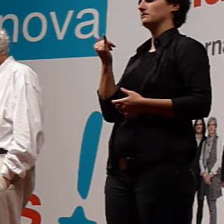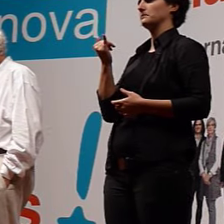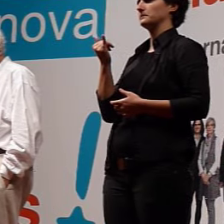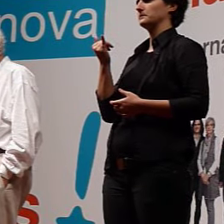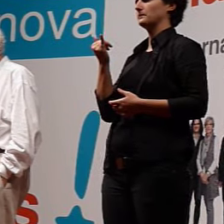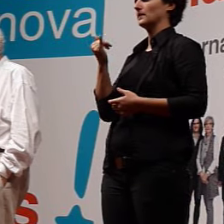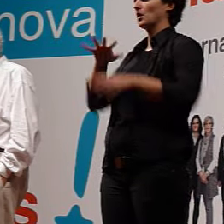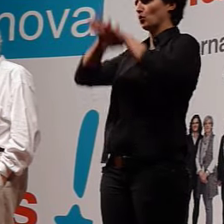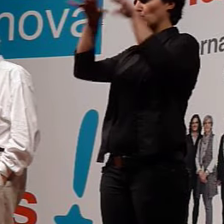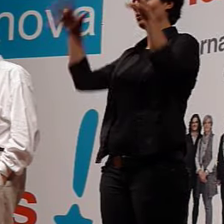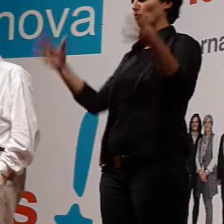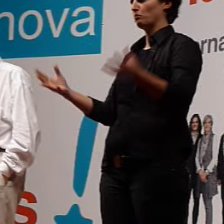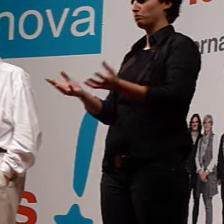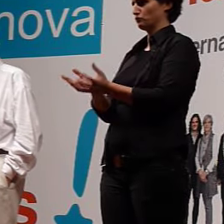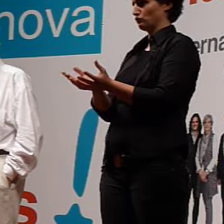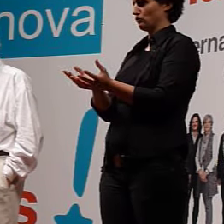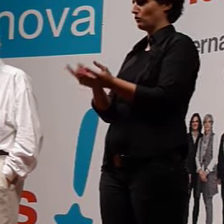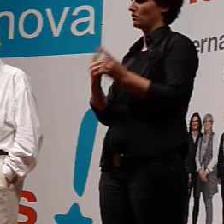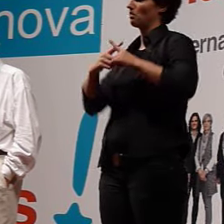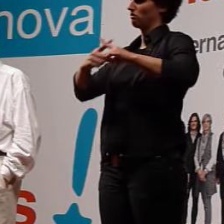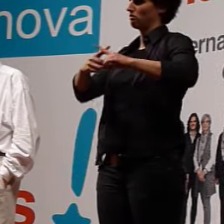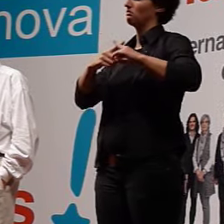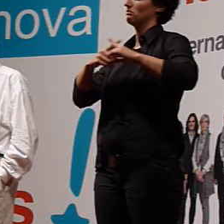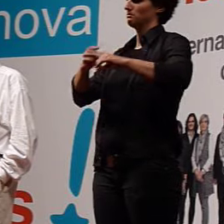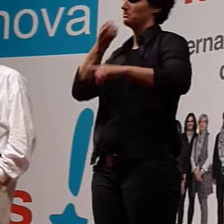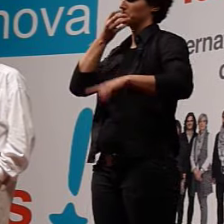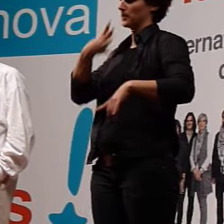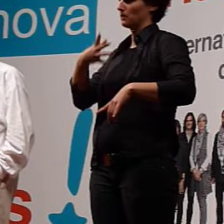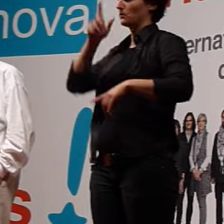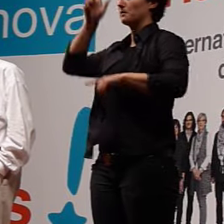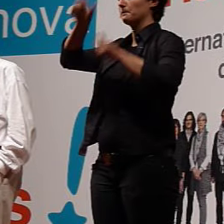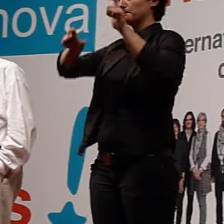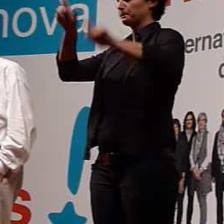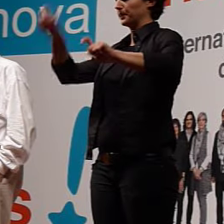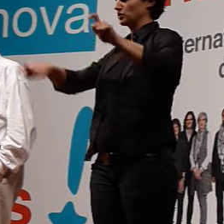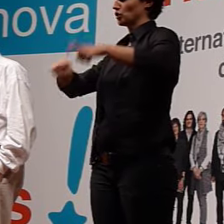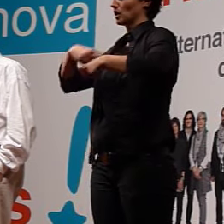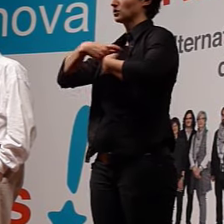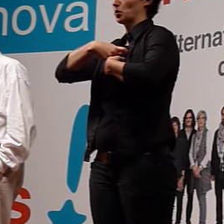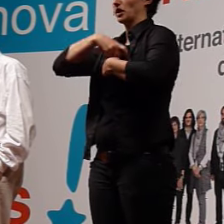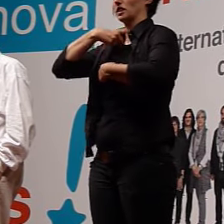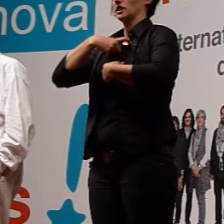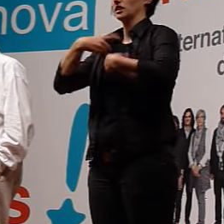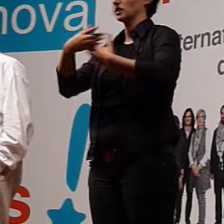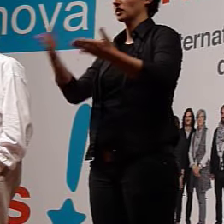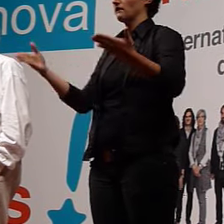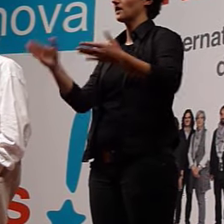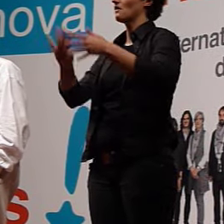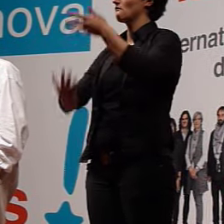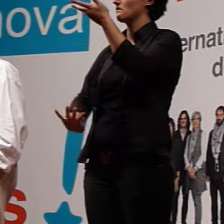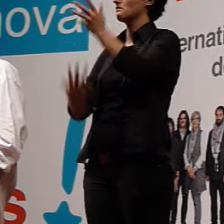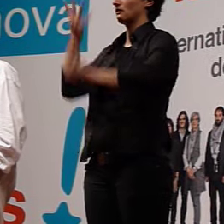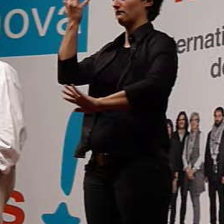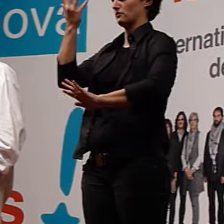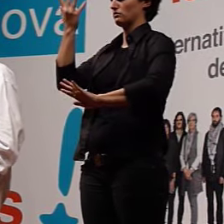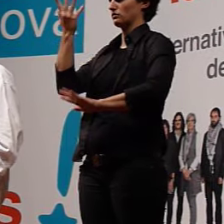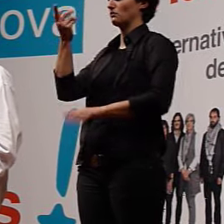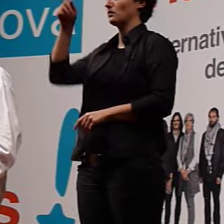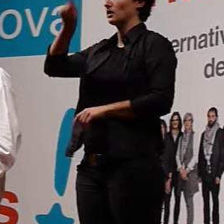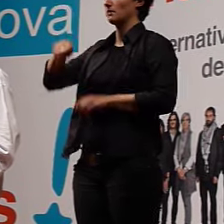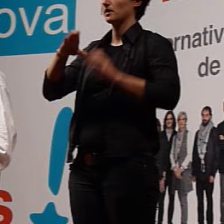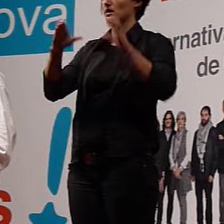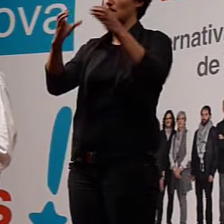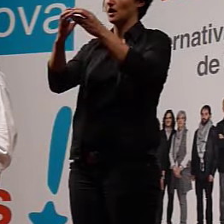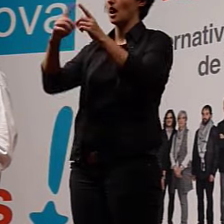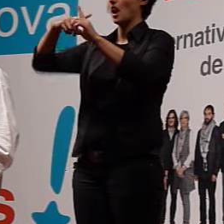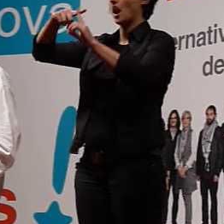planeta. É ahora a reconoquista cívica como motor da emancipación dos individuos as clases